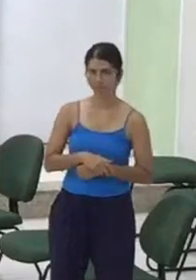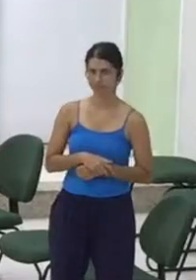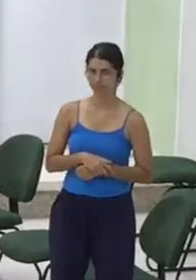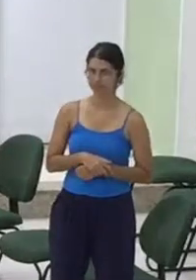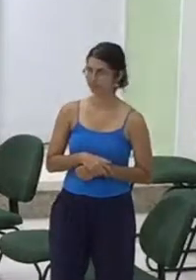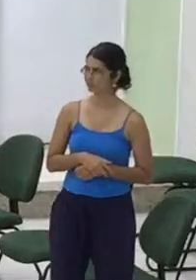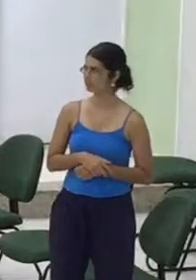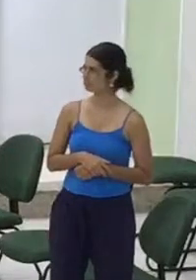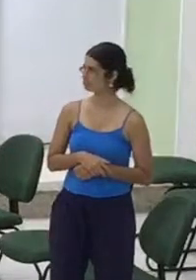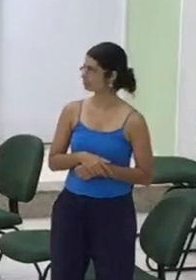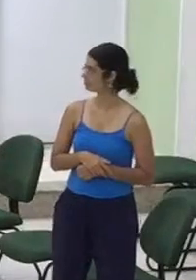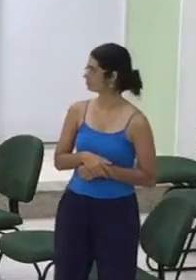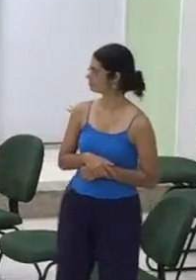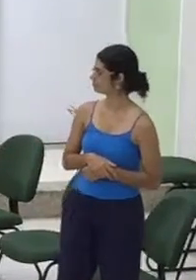É as mocinhas